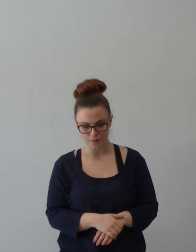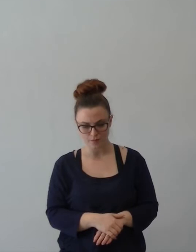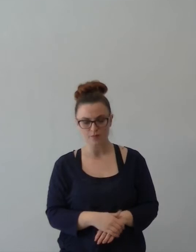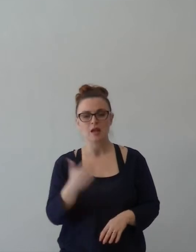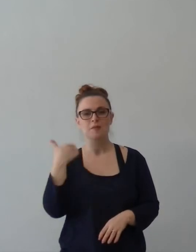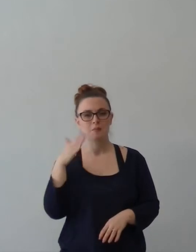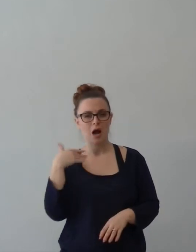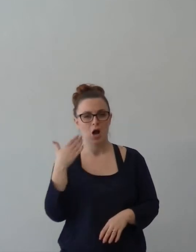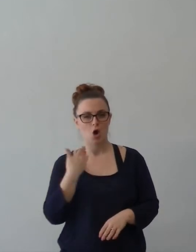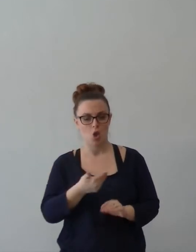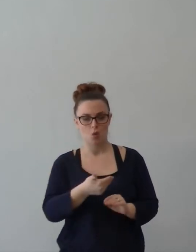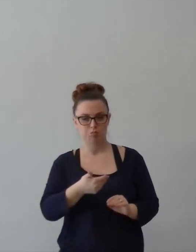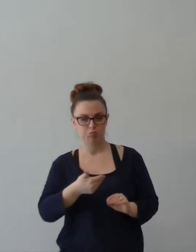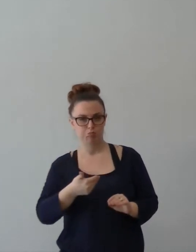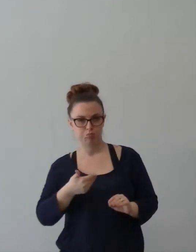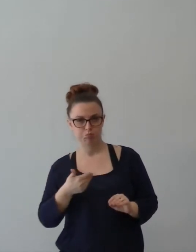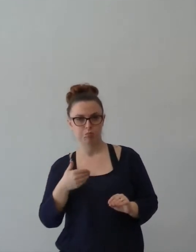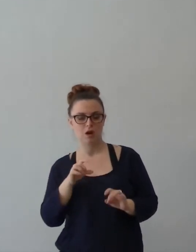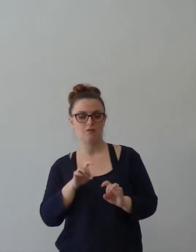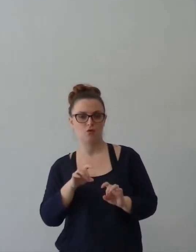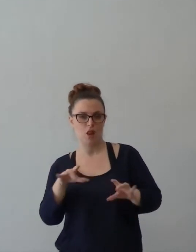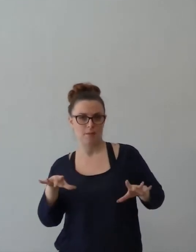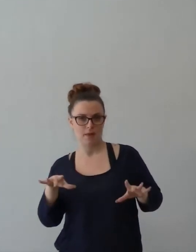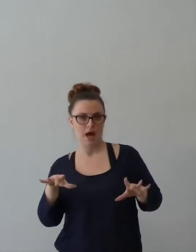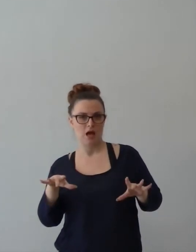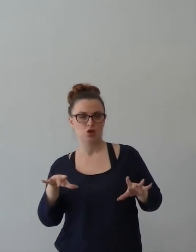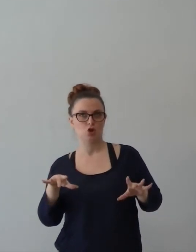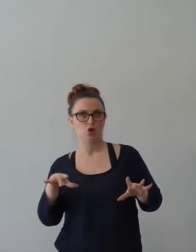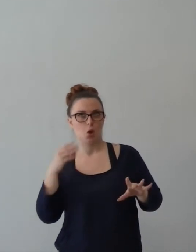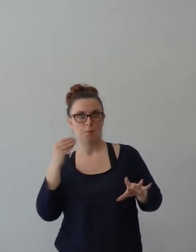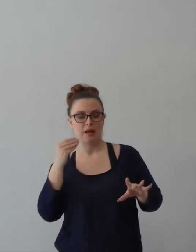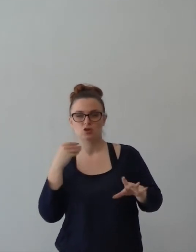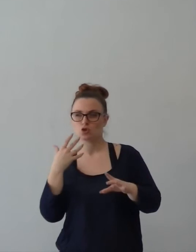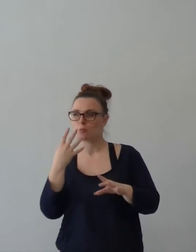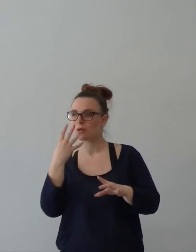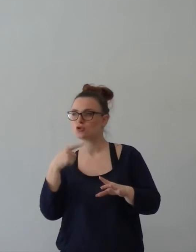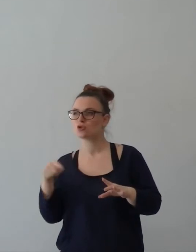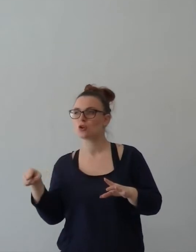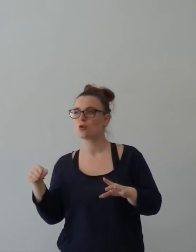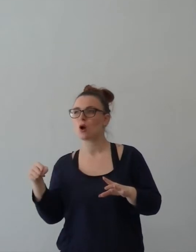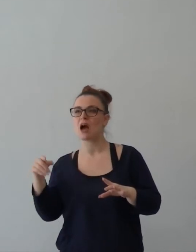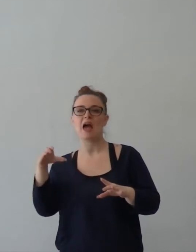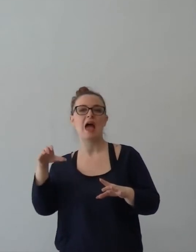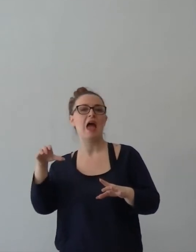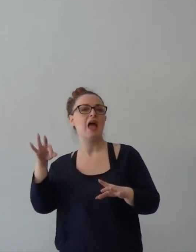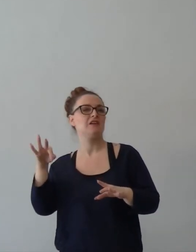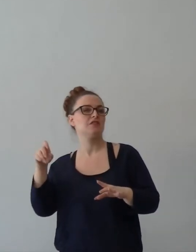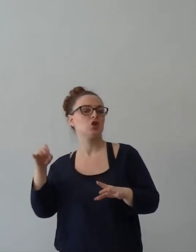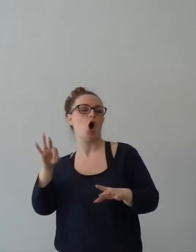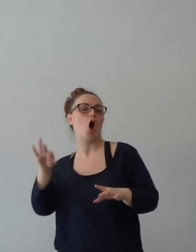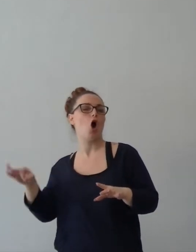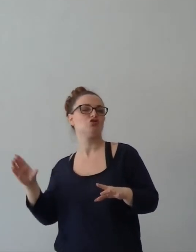liberato. Probabilmente era prigioniero ad Efeso o era prigioniero a Cesarea, come vi ho detto. Ma la